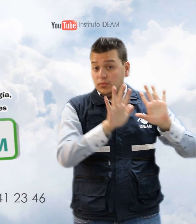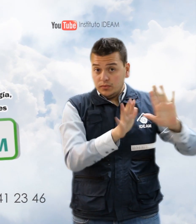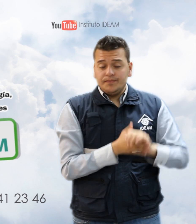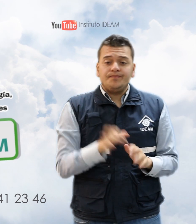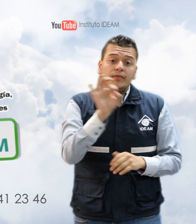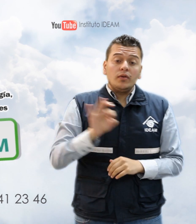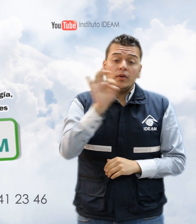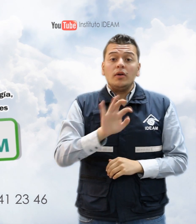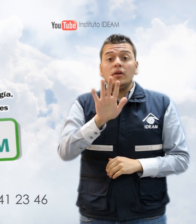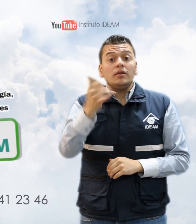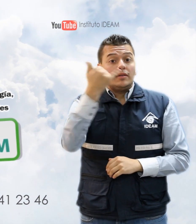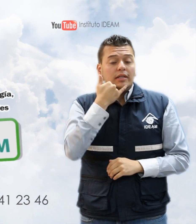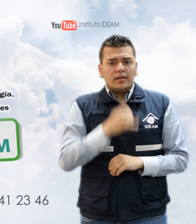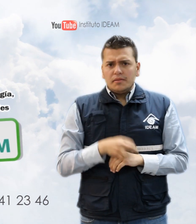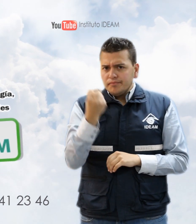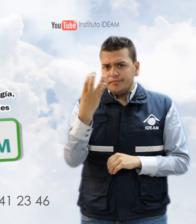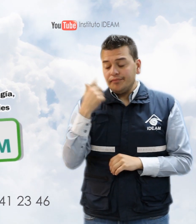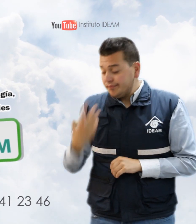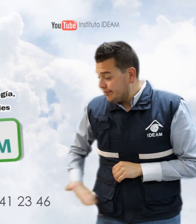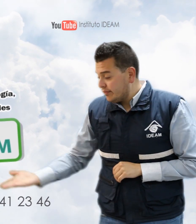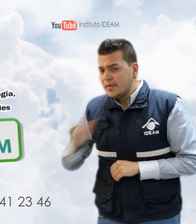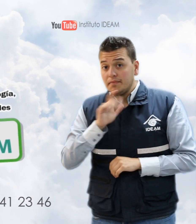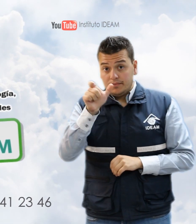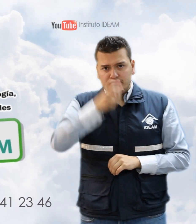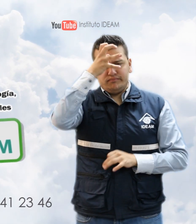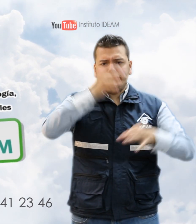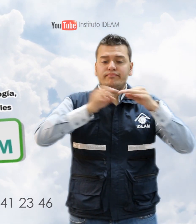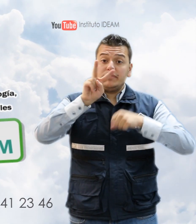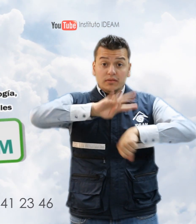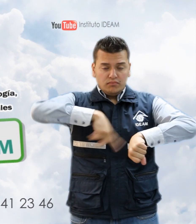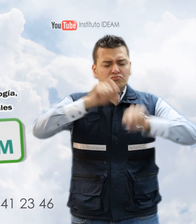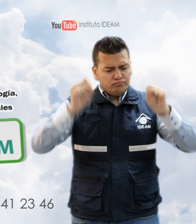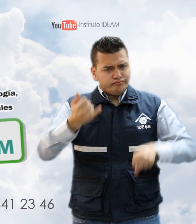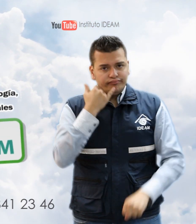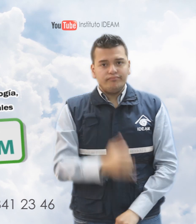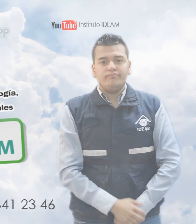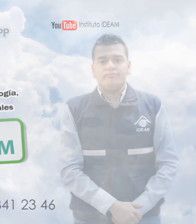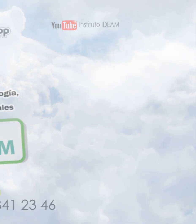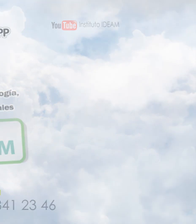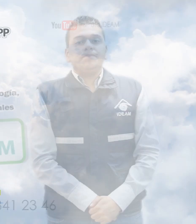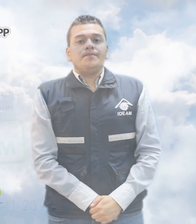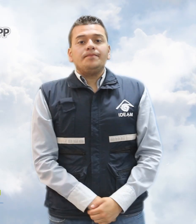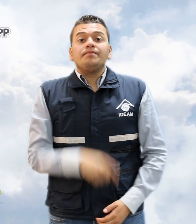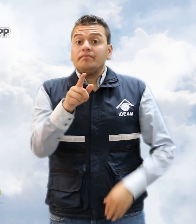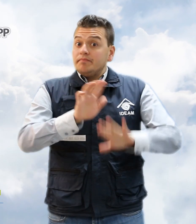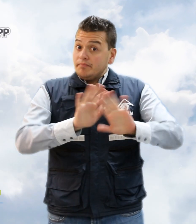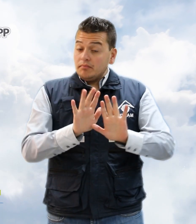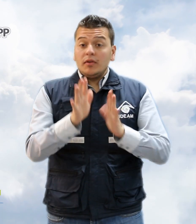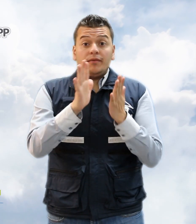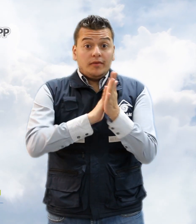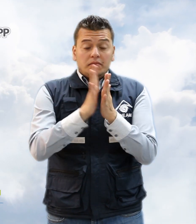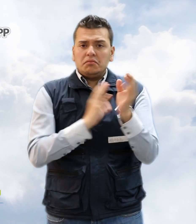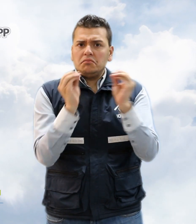comunicarse al teléfono que aparece en pantalla con el meteorólogo de turno a las 24 horas del día. Adicionalmente